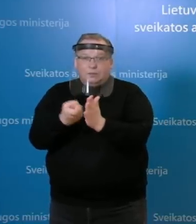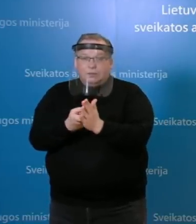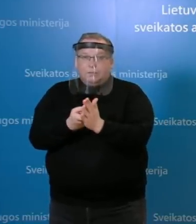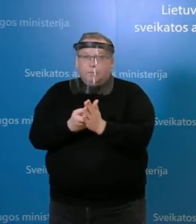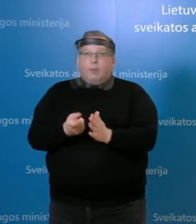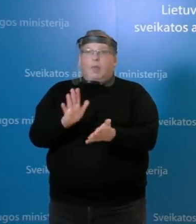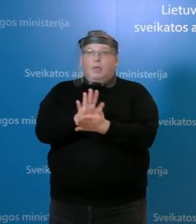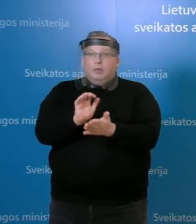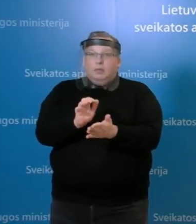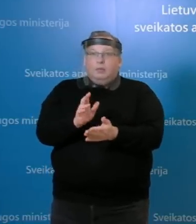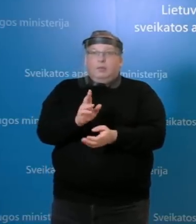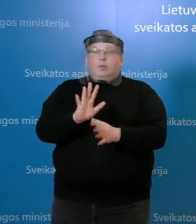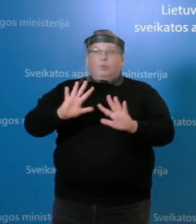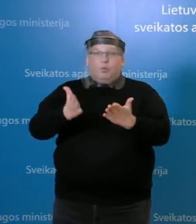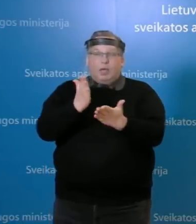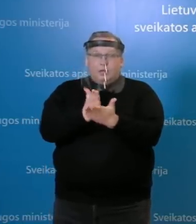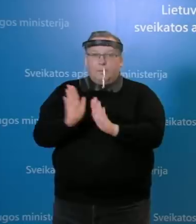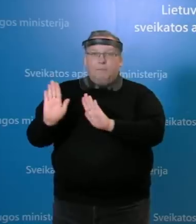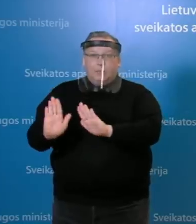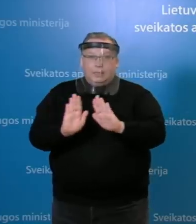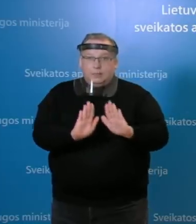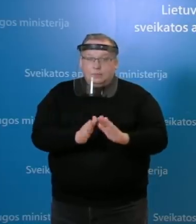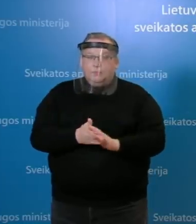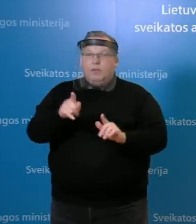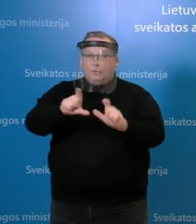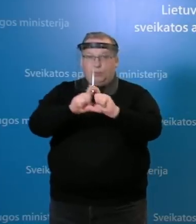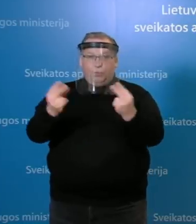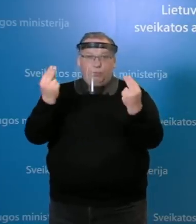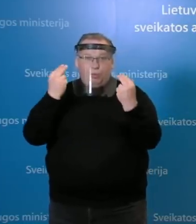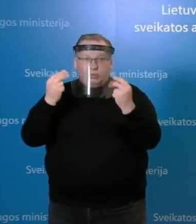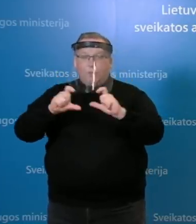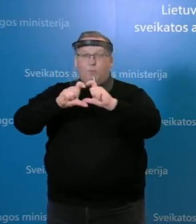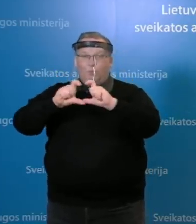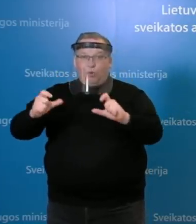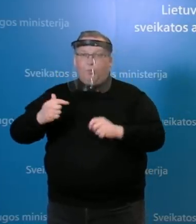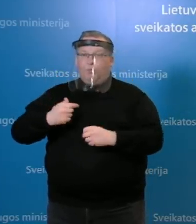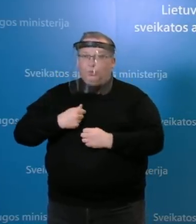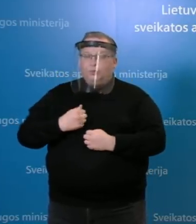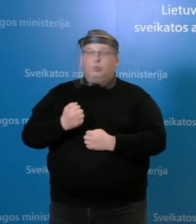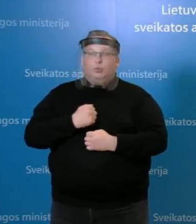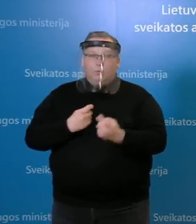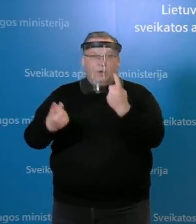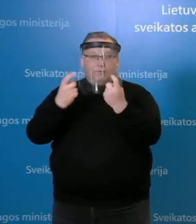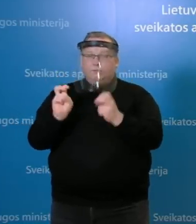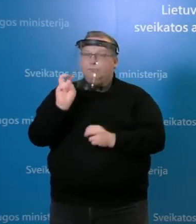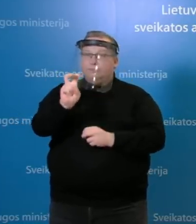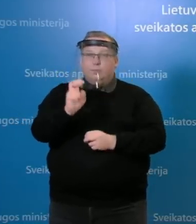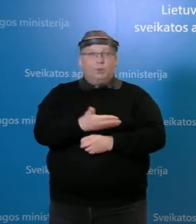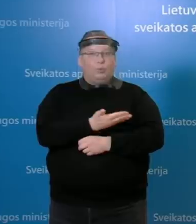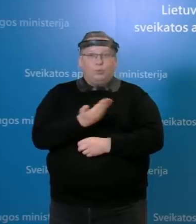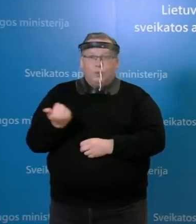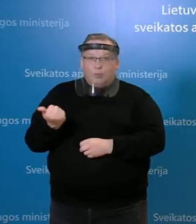kas yra, kokia situacija, kad moksleiviai, mokyklą mūsų bendžiau pirminiais duomenimis nėjo ir